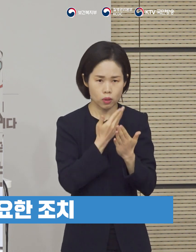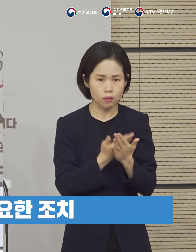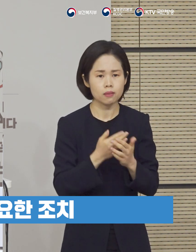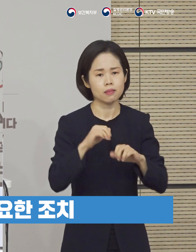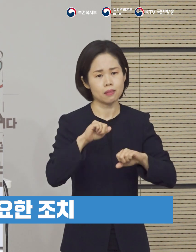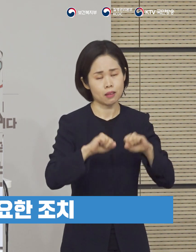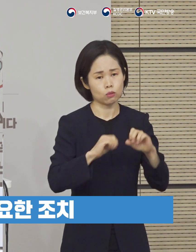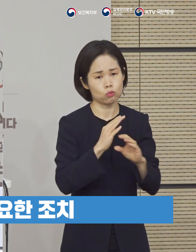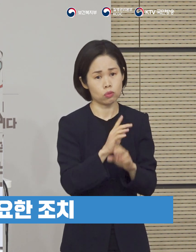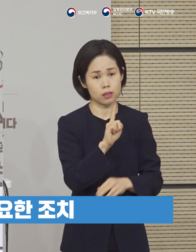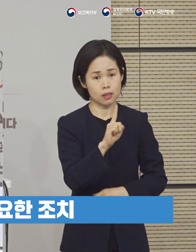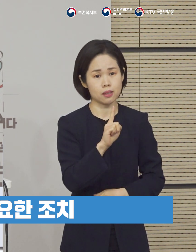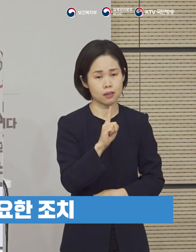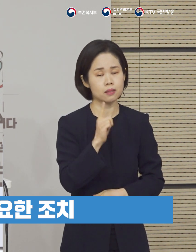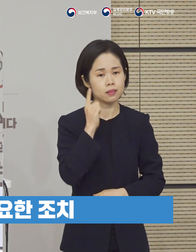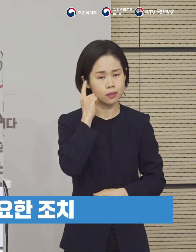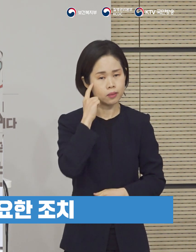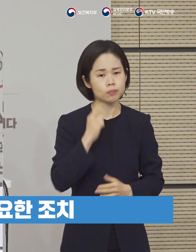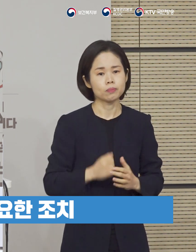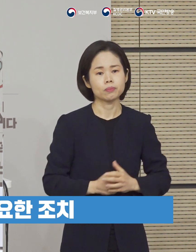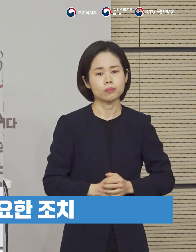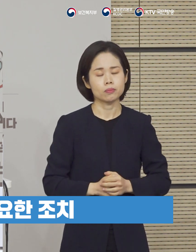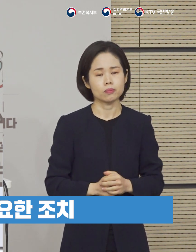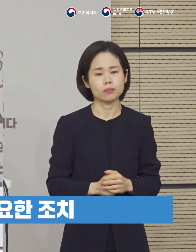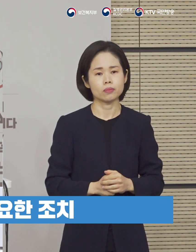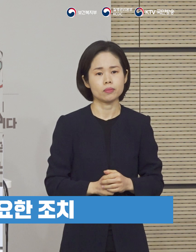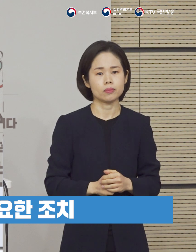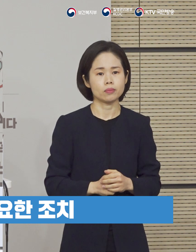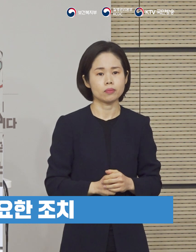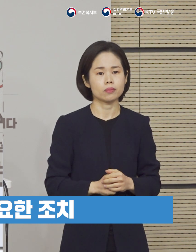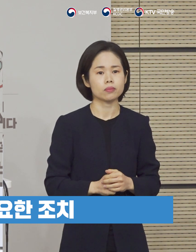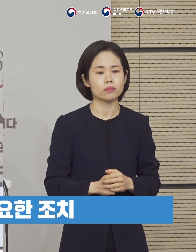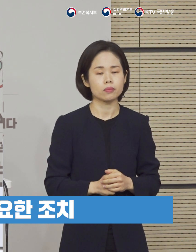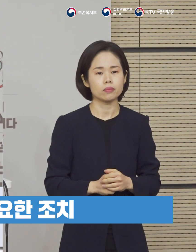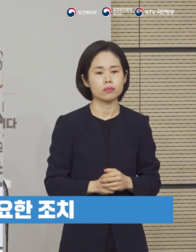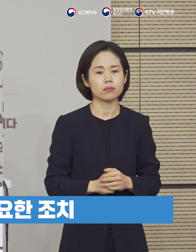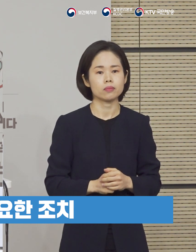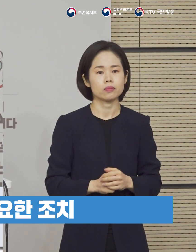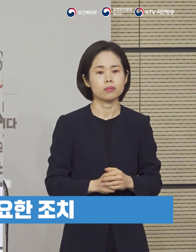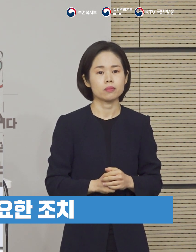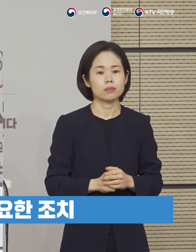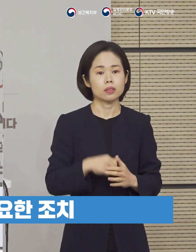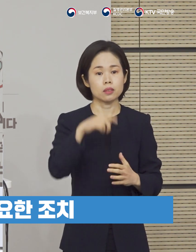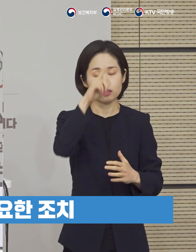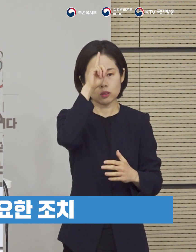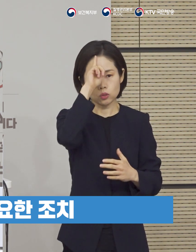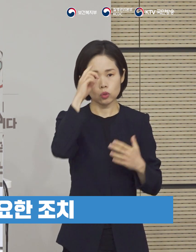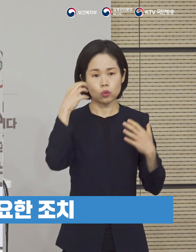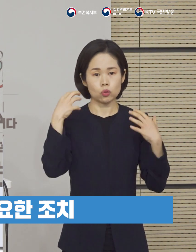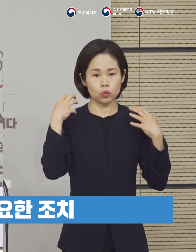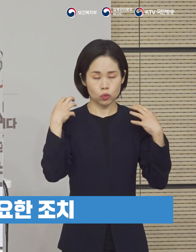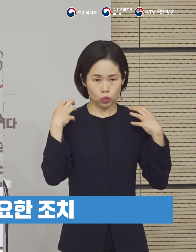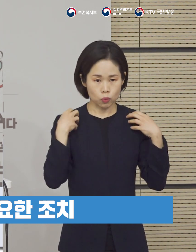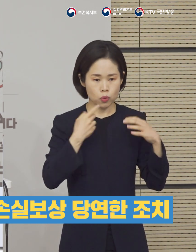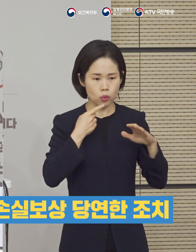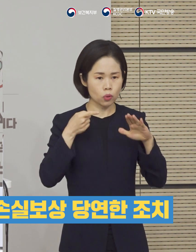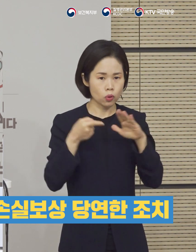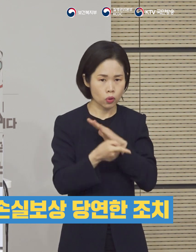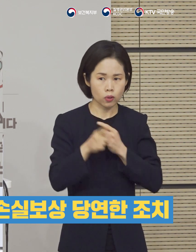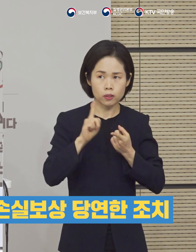것은 방역에 있어서 굉장히 중요한 조치라고 저희들은 믿고 있습니다. 또한